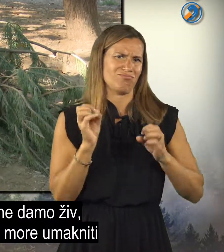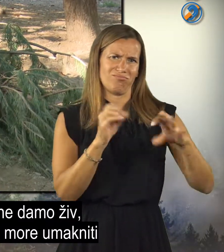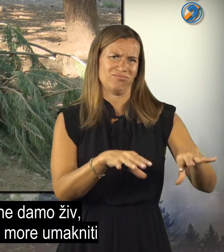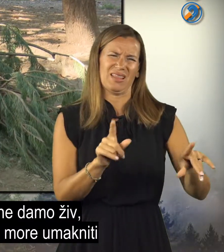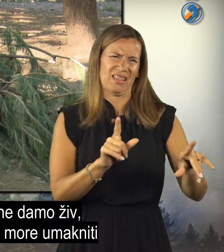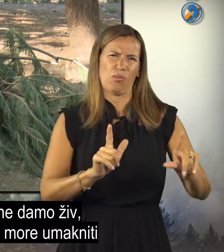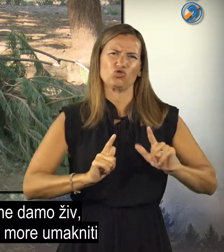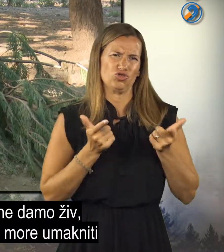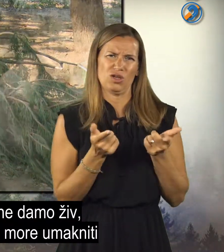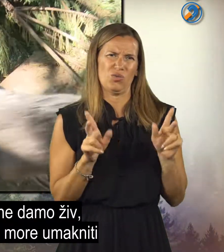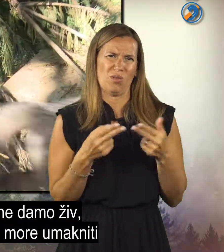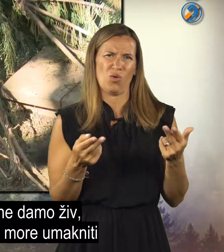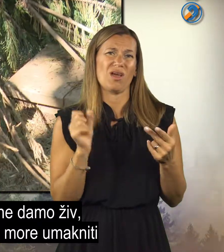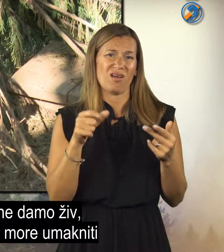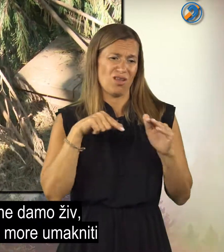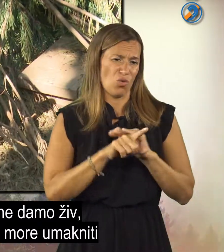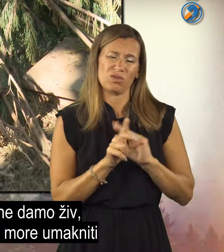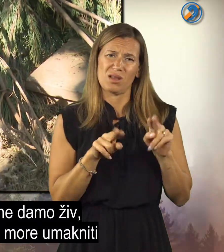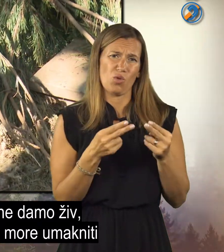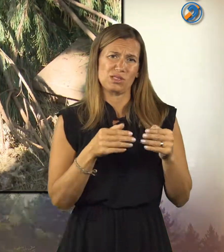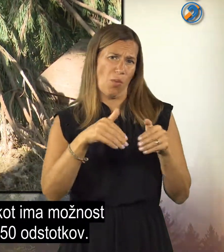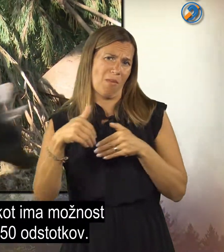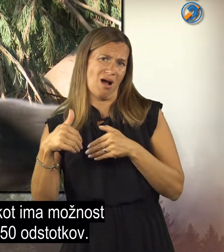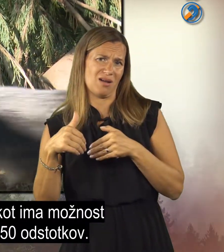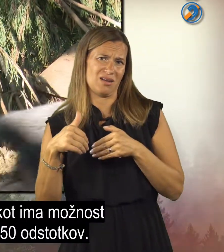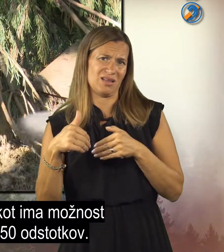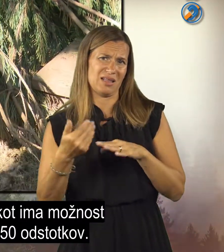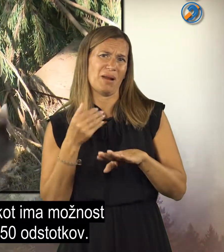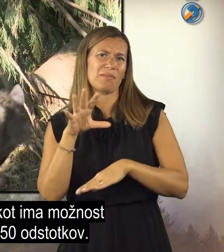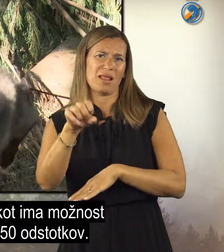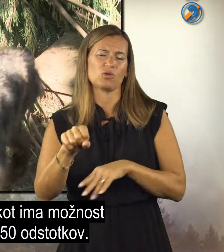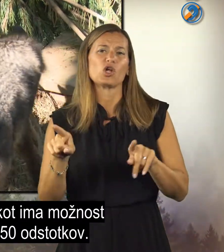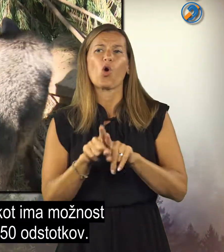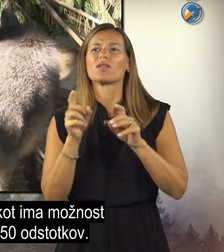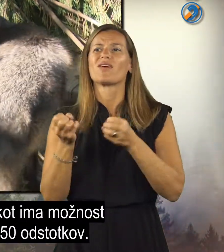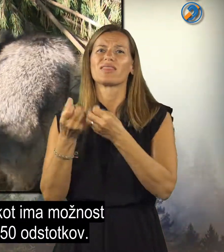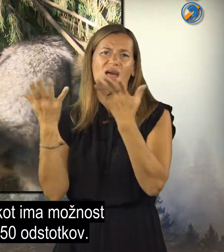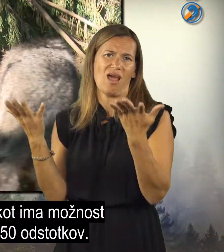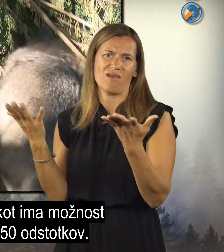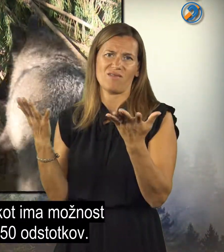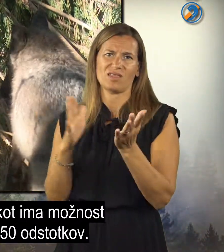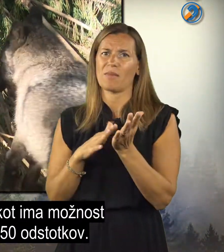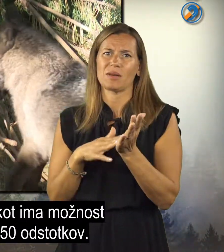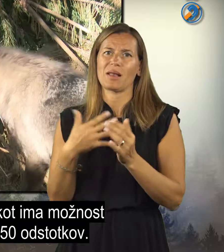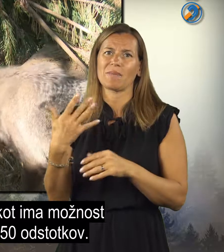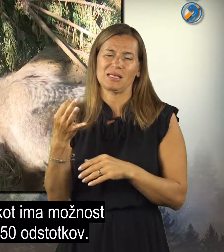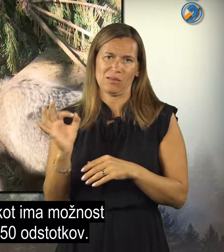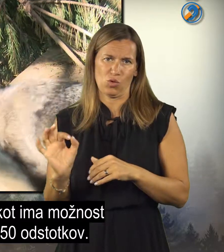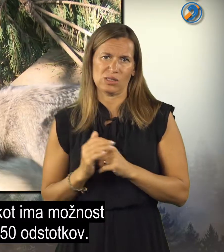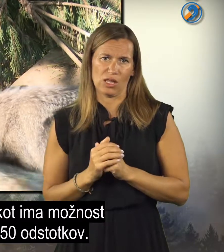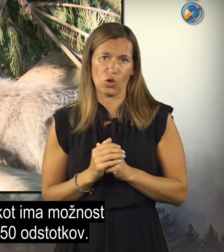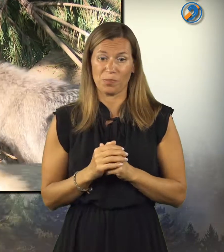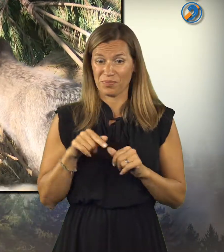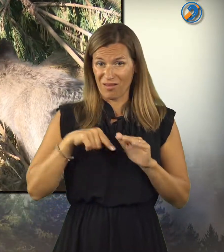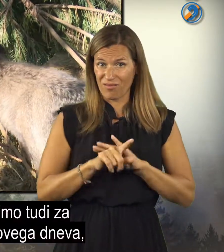damo živ, ker se v ogradi ne more omakniti pred plenilci, tako kot ima možnost v naravi, recimo, 50